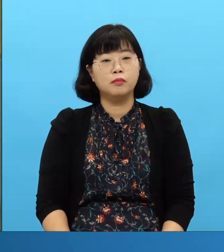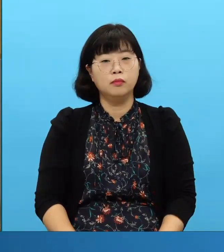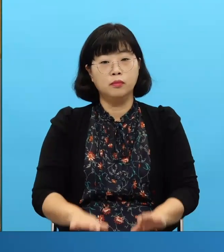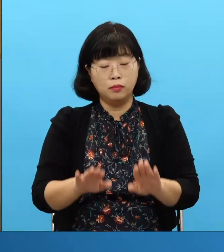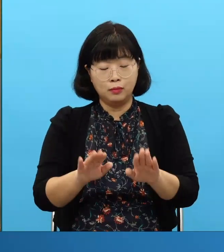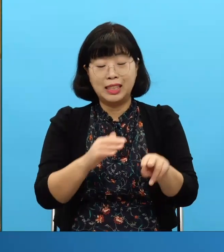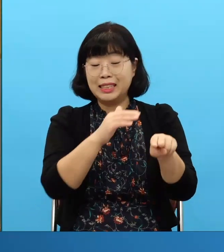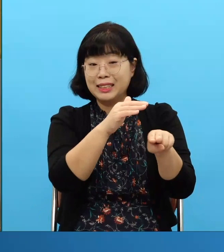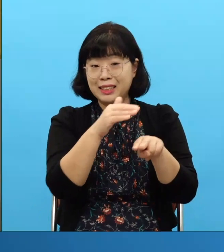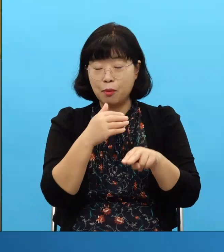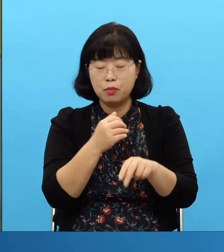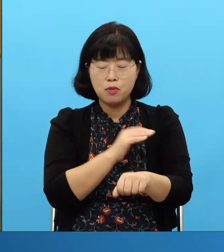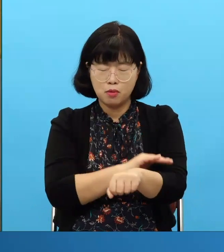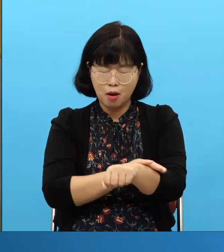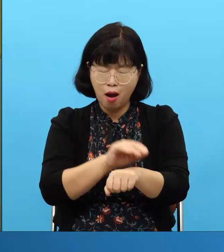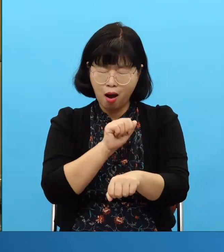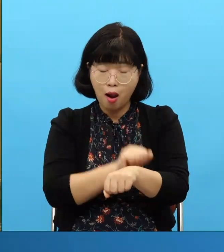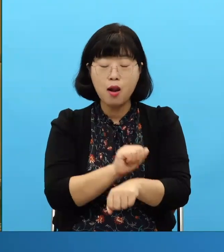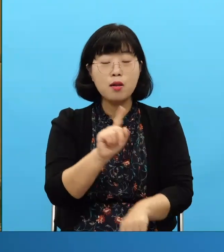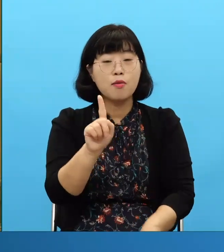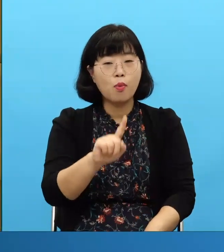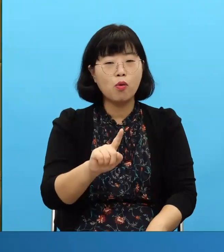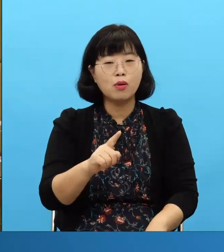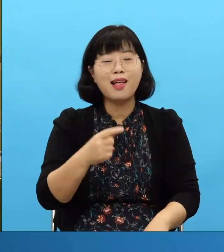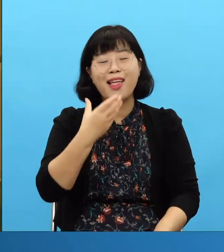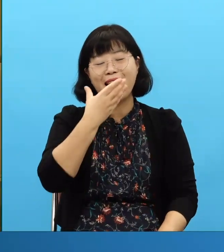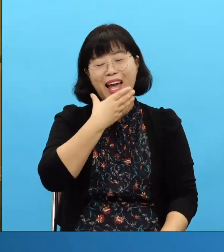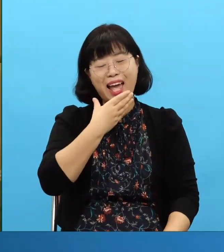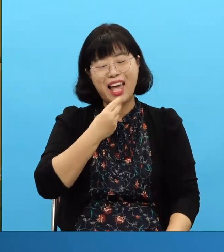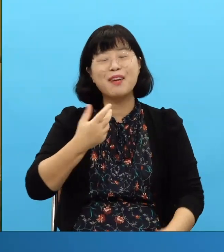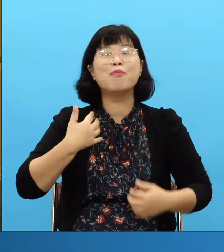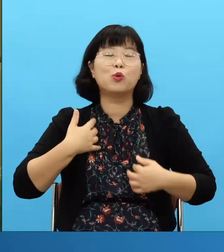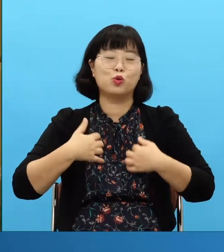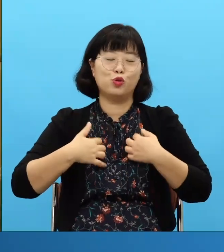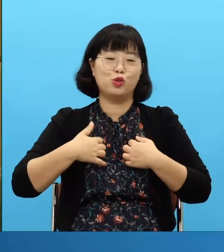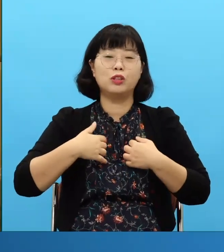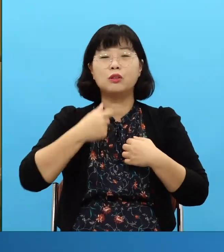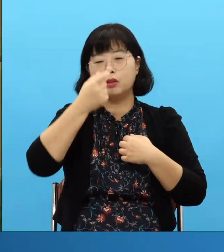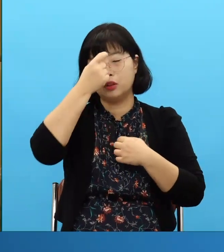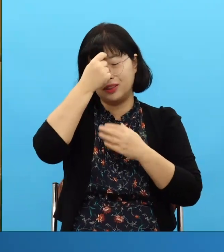No es la oración, es la oración concentrada, pero es la oración concentrada que disfruta de lo que es la felicidad